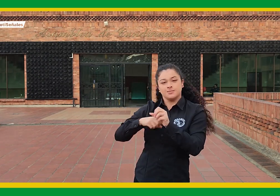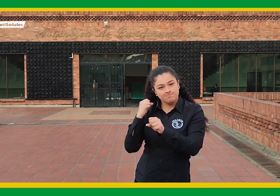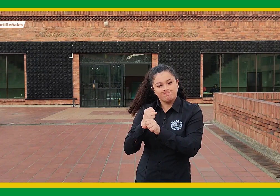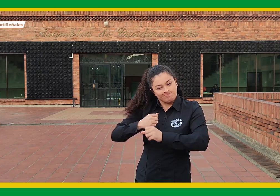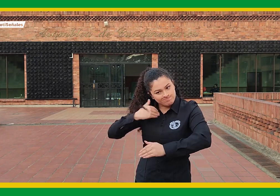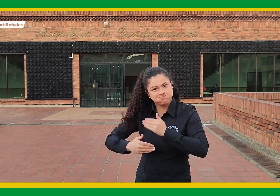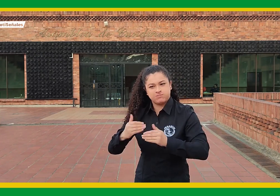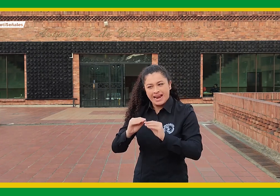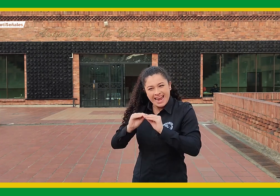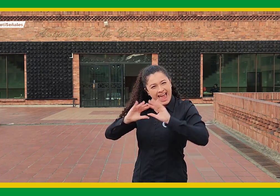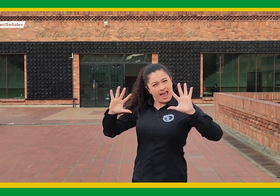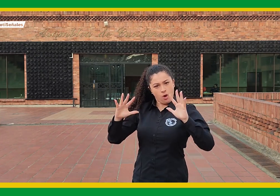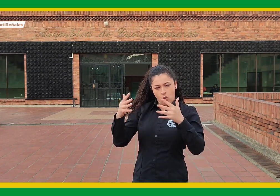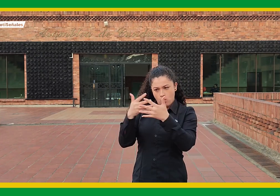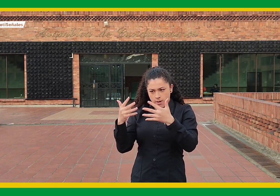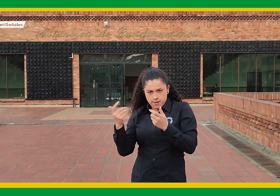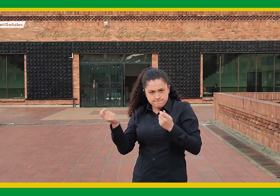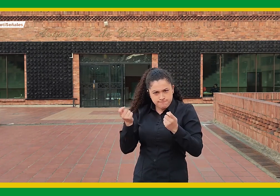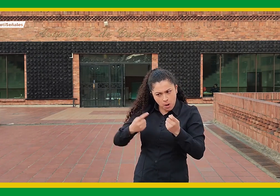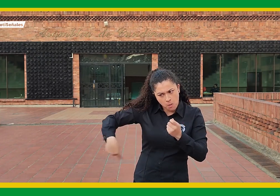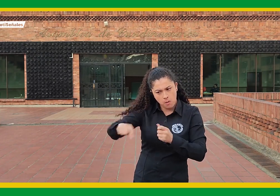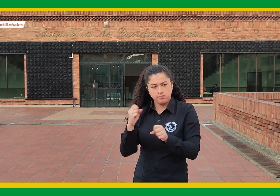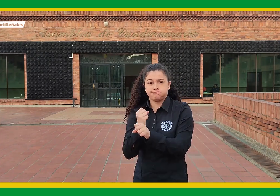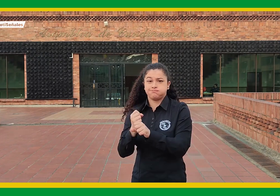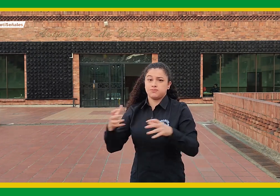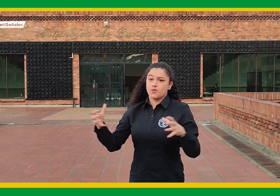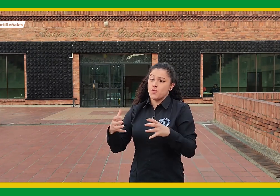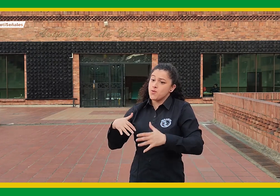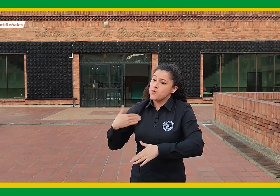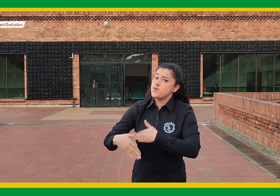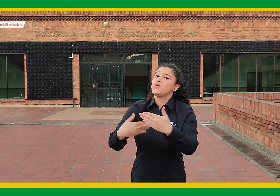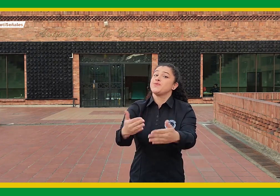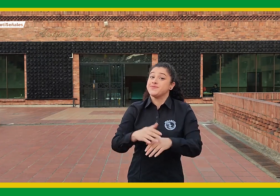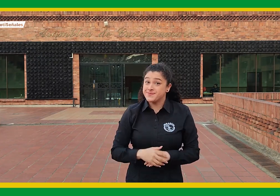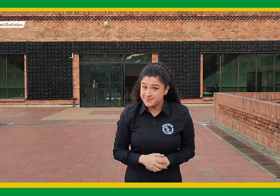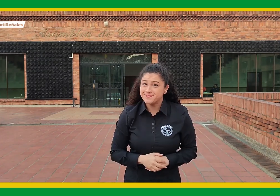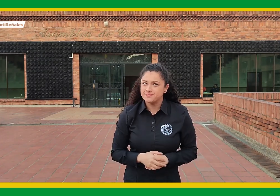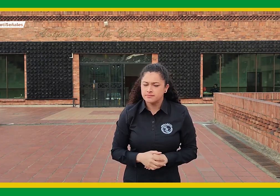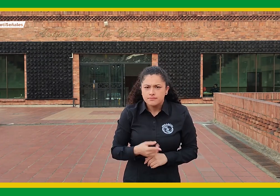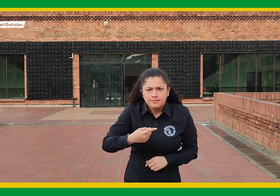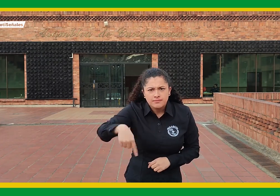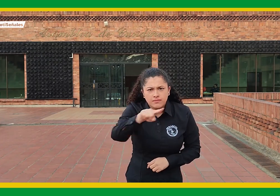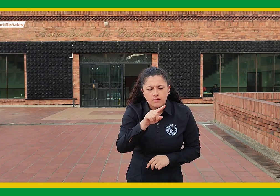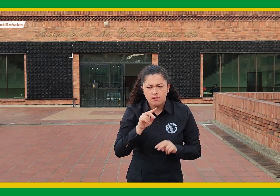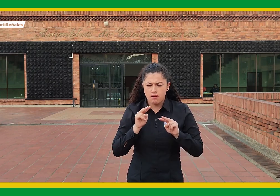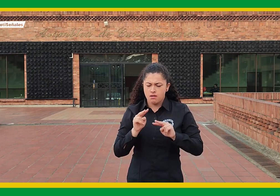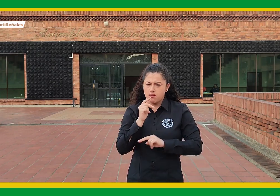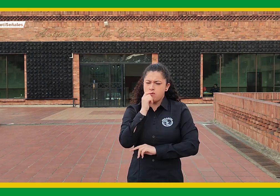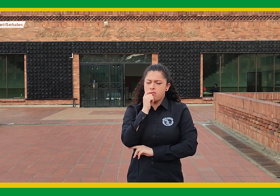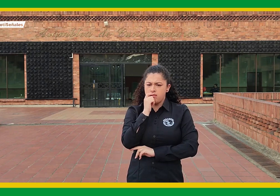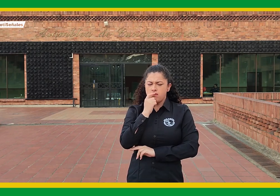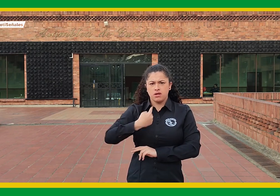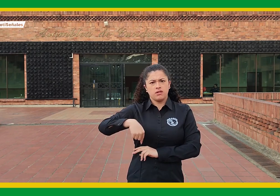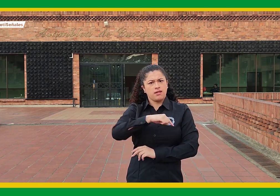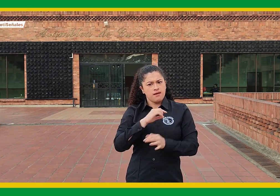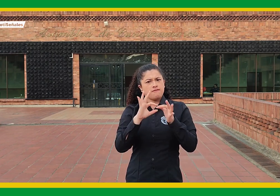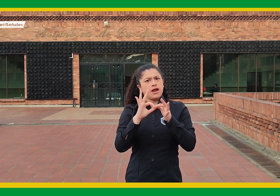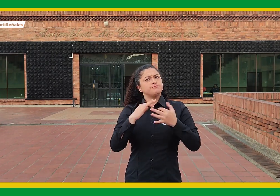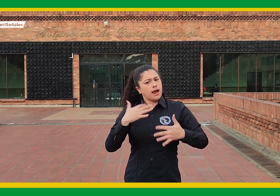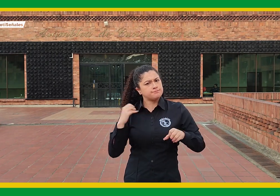ordenanza sea lo más claro y explícito posible. Desde FENASCOL seguimos trabajando por incidir en diferentes espacios de